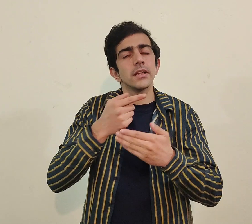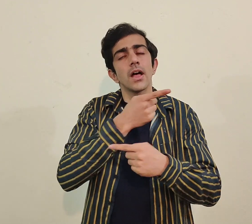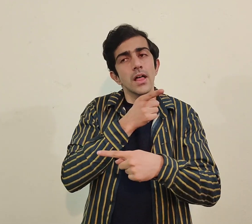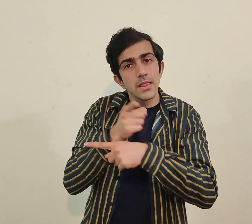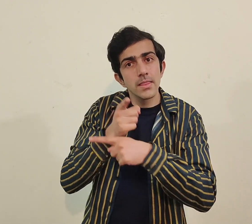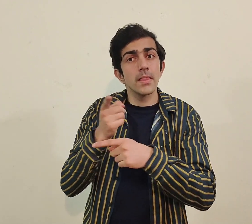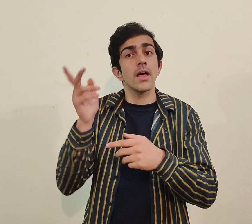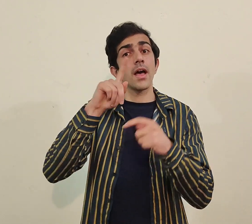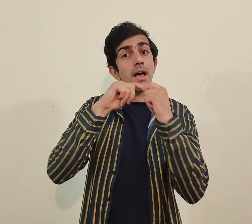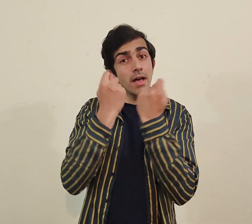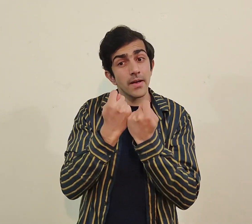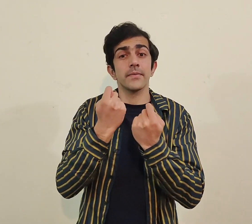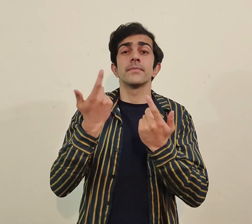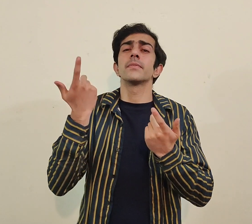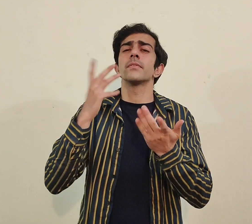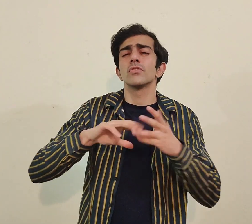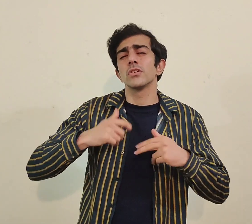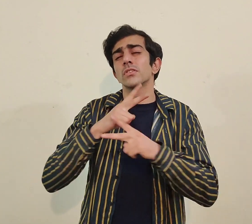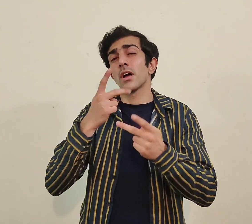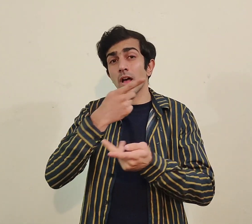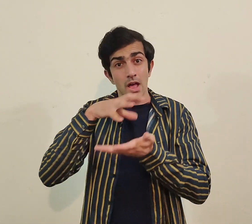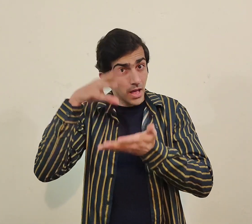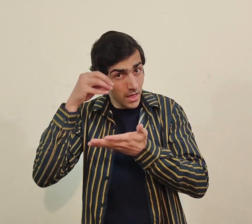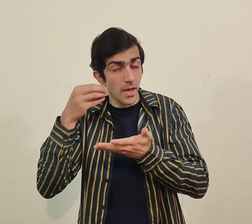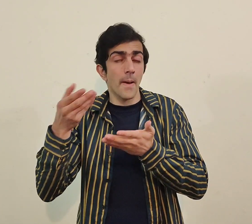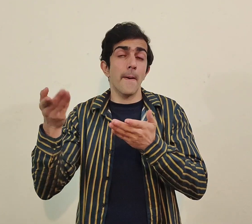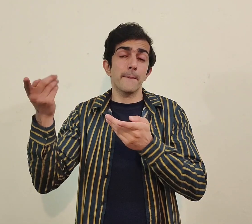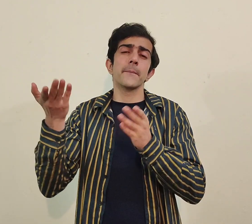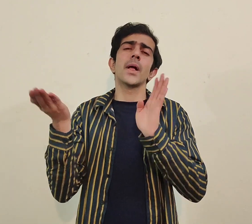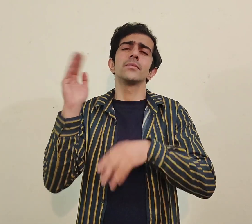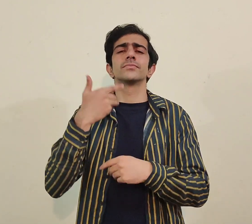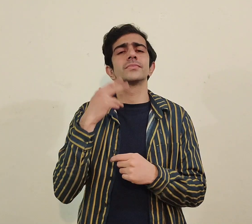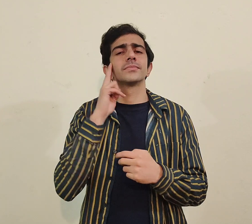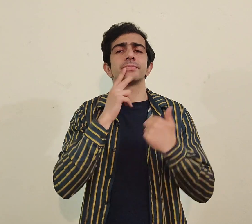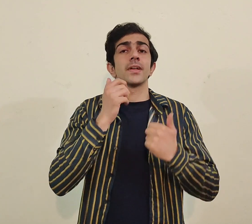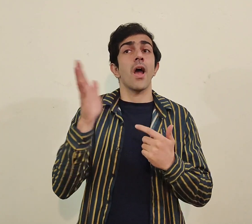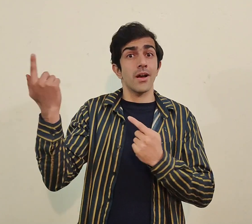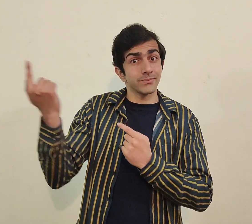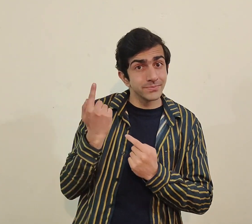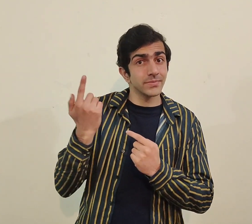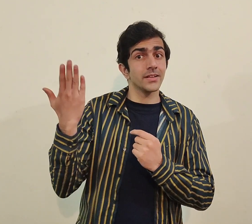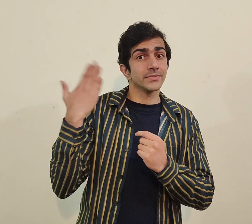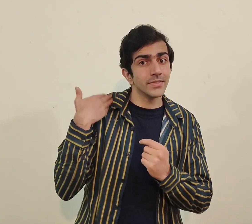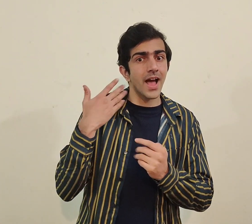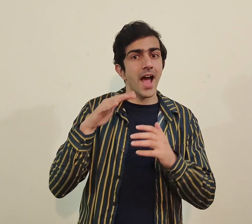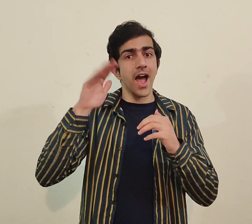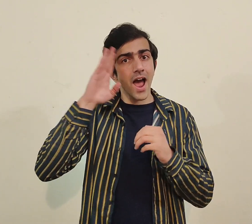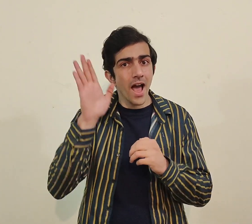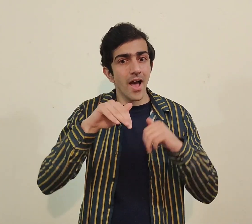سیکھیں اور آہستہ آہستہ جو ہے وہ deaf person اپنی team کو یہ manager کو وہ sign سکھا سکتا ہے تو اس طرح آرام سے communication ہو سکتے ہیں